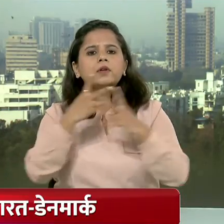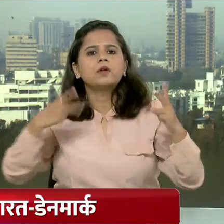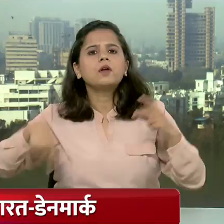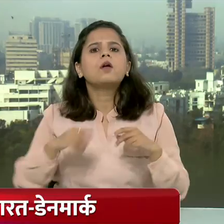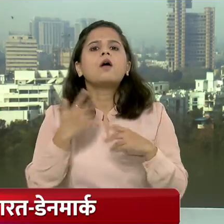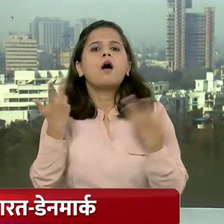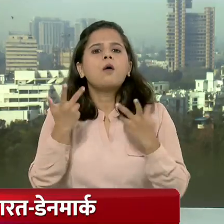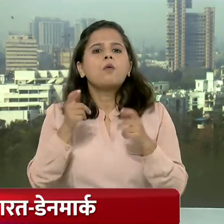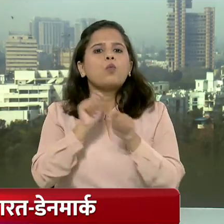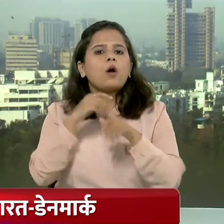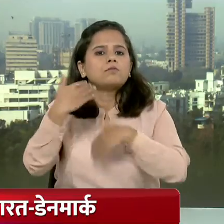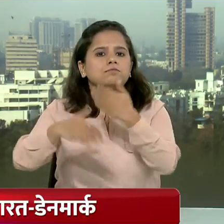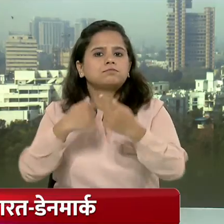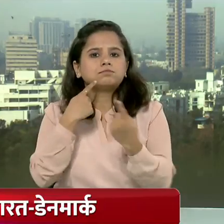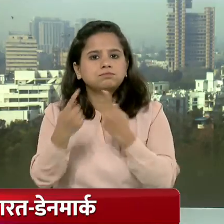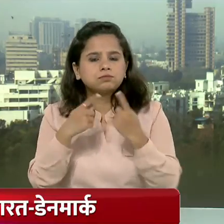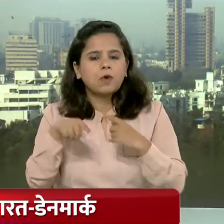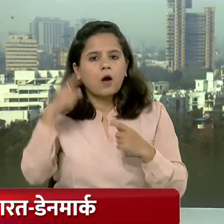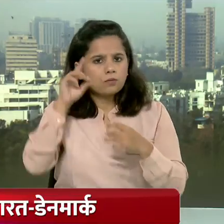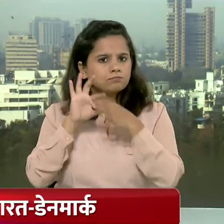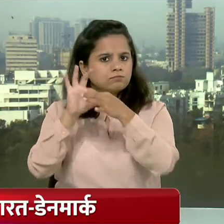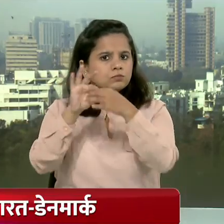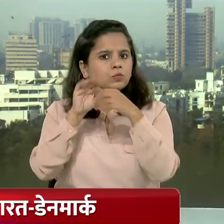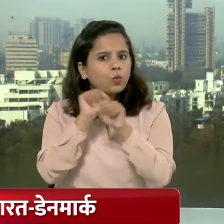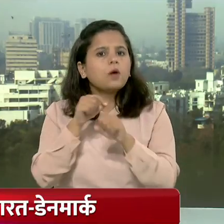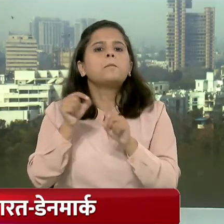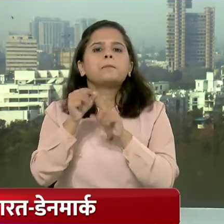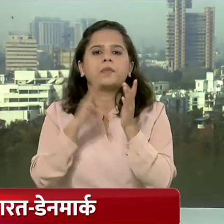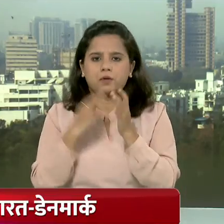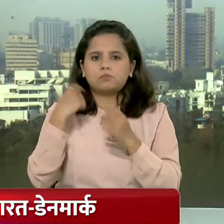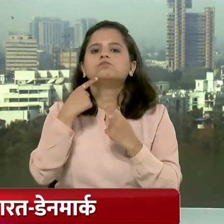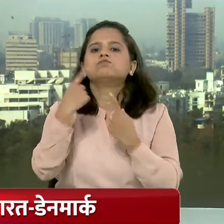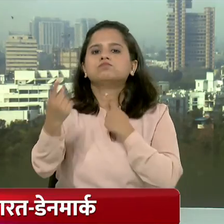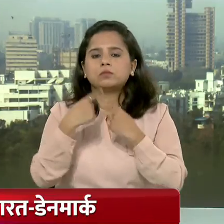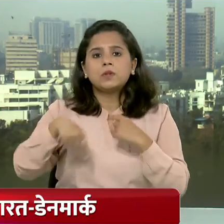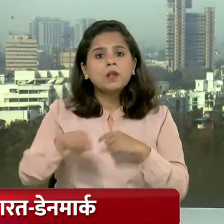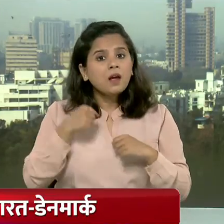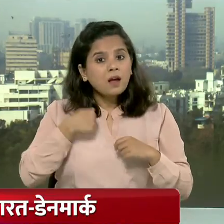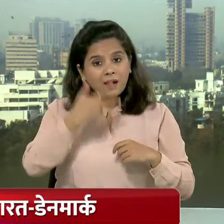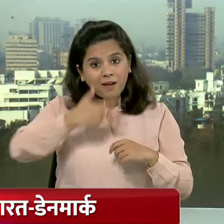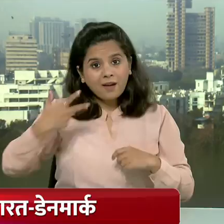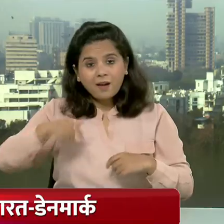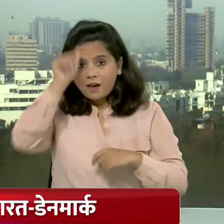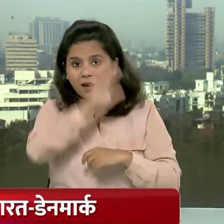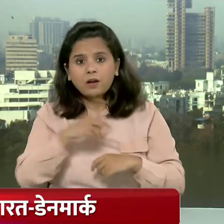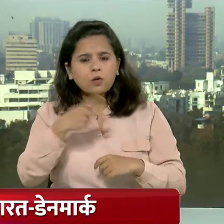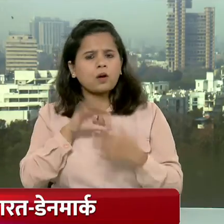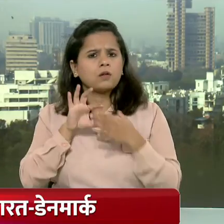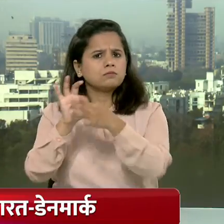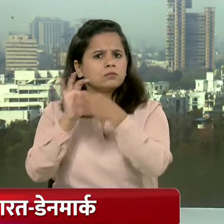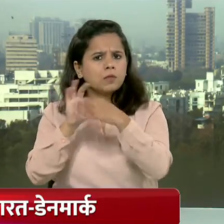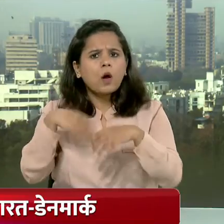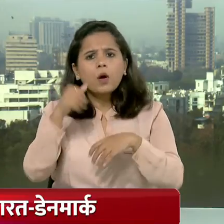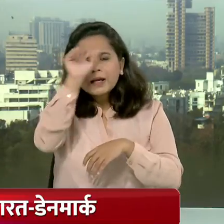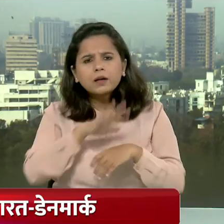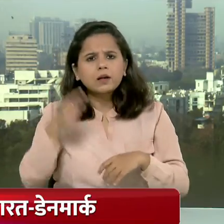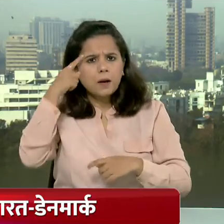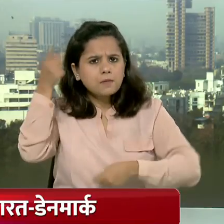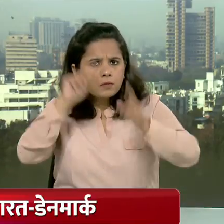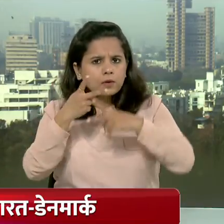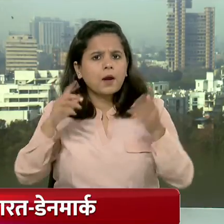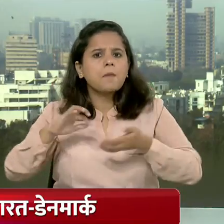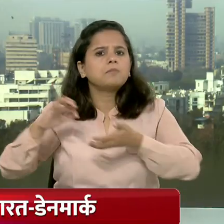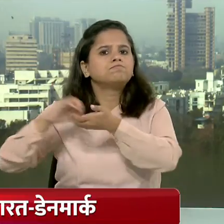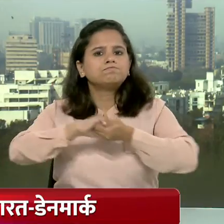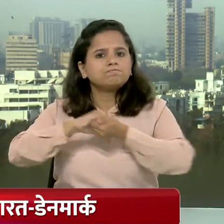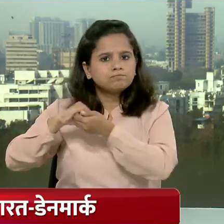नापूर्टी श्रिंखला में विदता लाने पर पीम ने दिया जोर दोनों देशों ने संबंधों को ग्रीन स्ट्राटर्जिक पार्टनर्शिप पर ले जाने